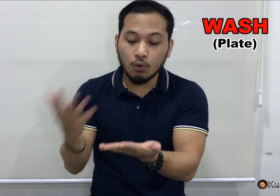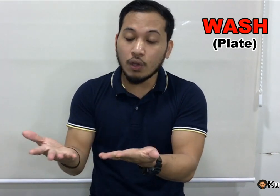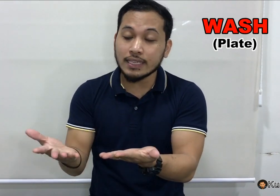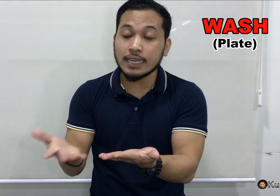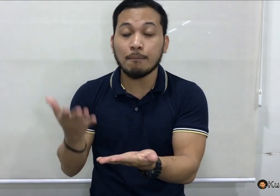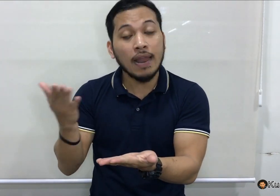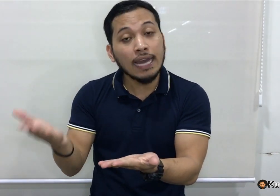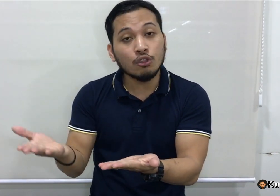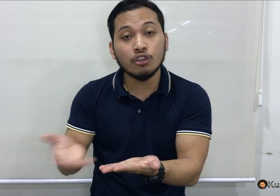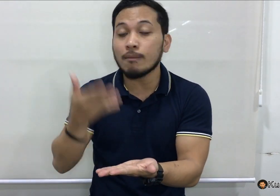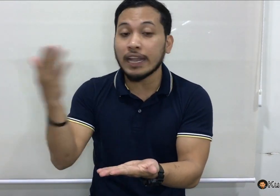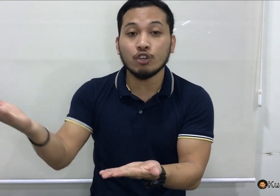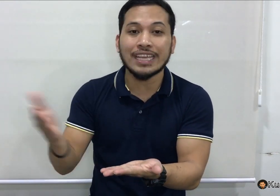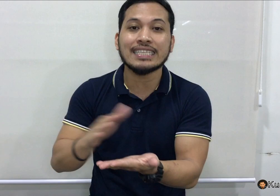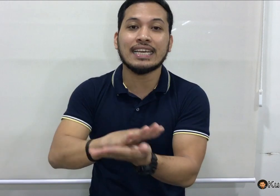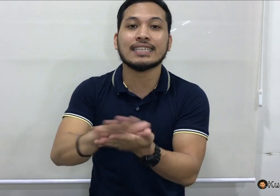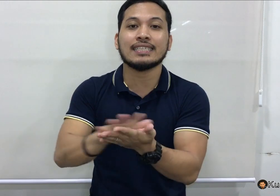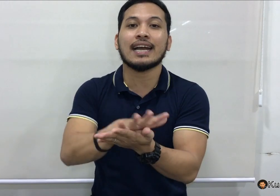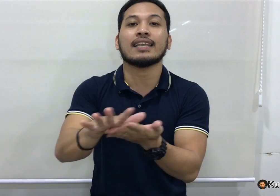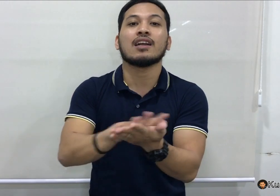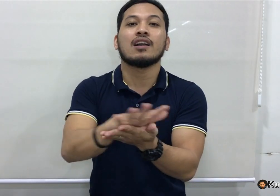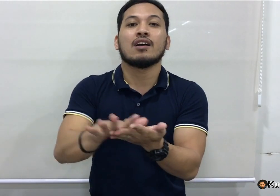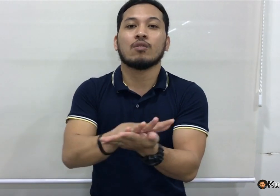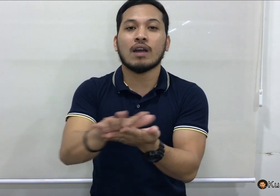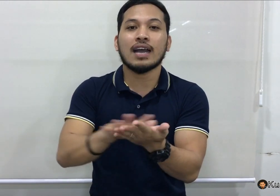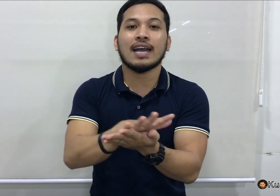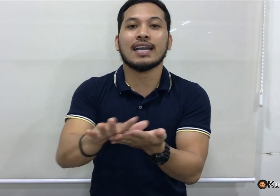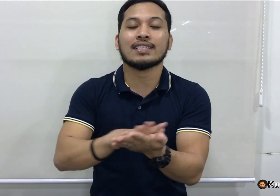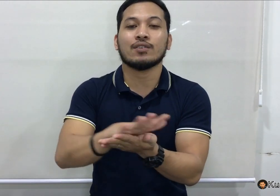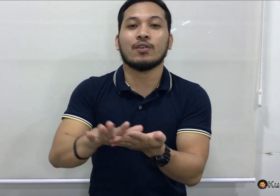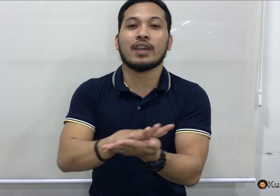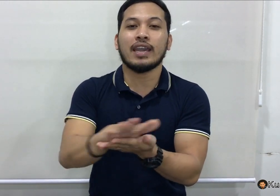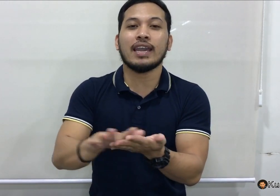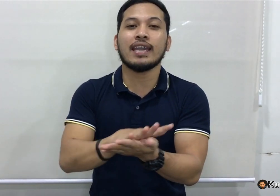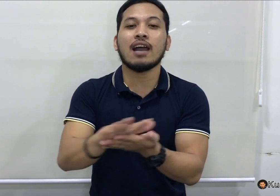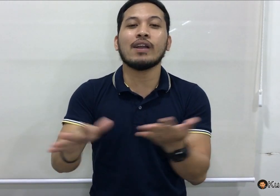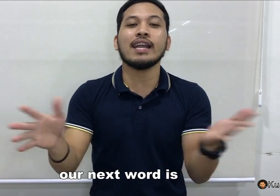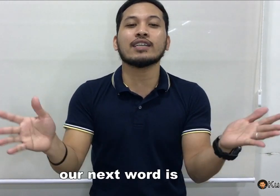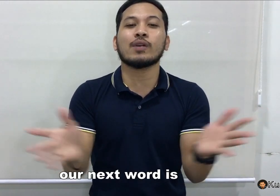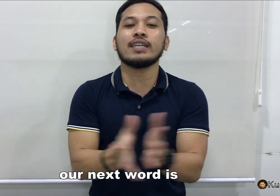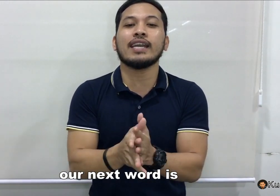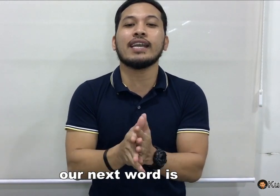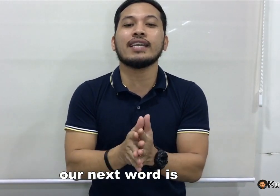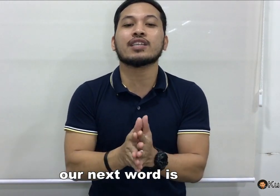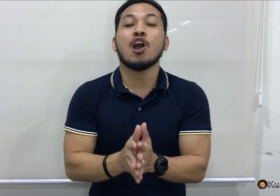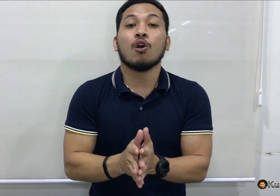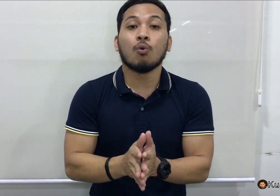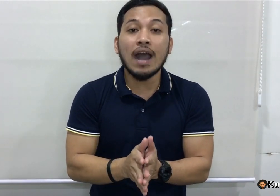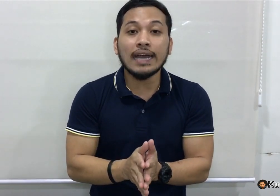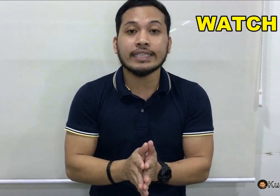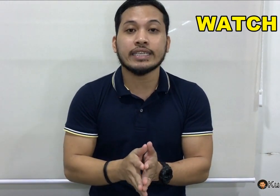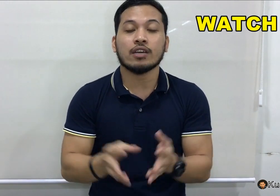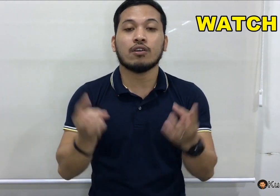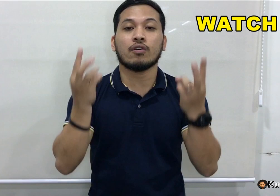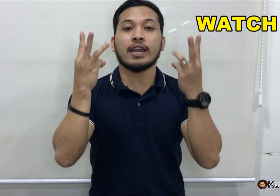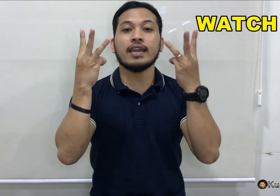Maguhugas ka ng plato, ng mga utensils. Ayan. Wash. Okay. Our next word is, watch. Okay.